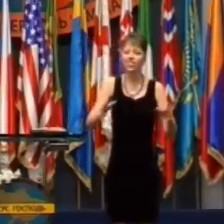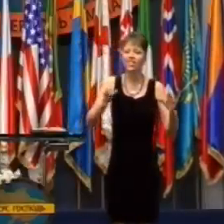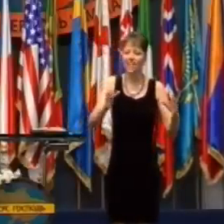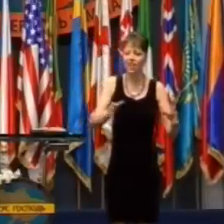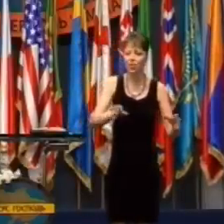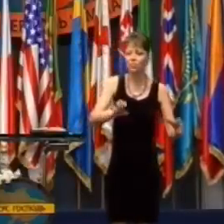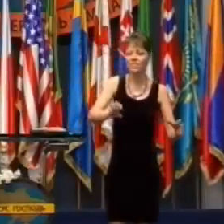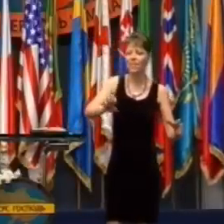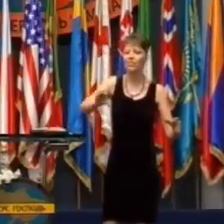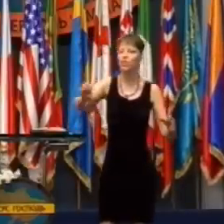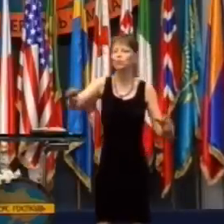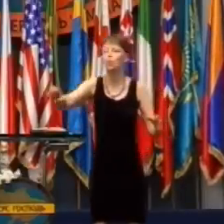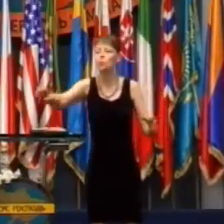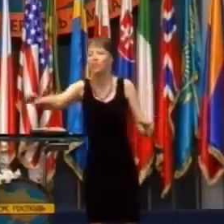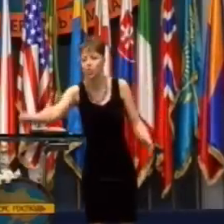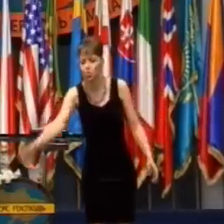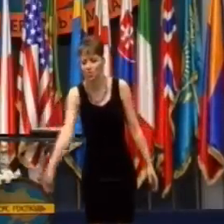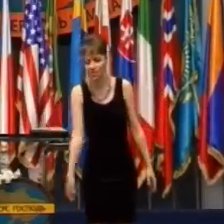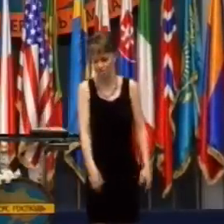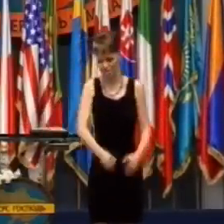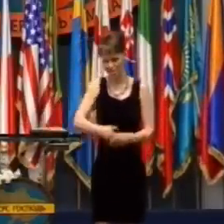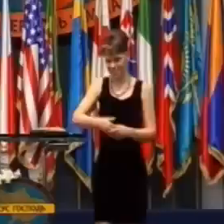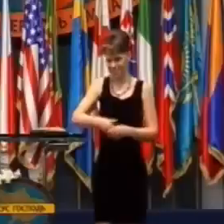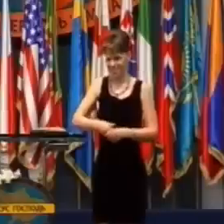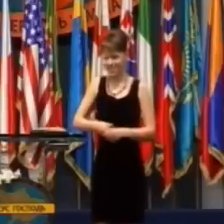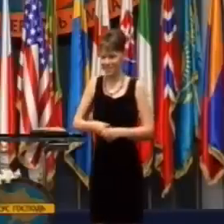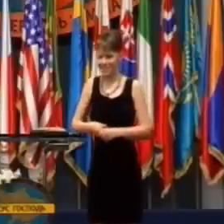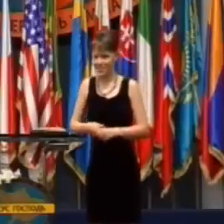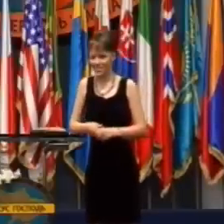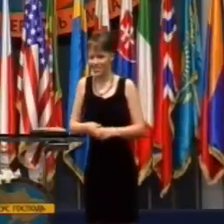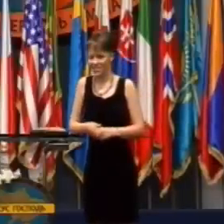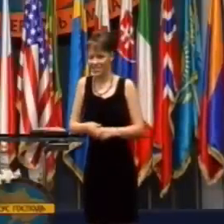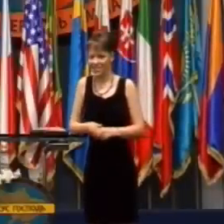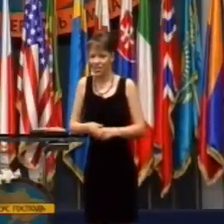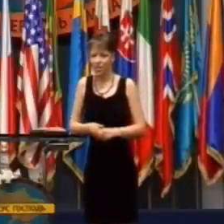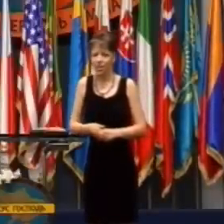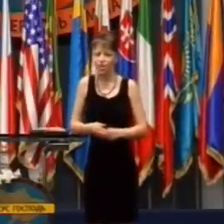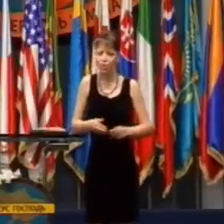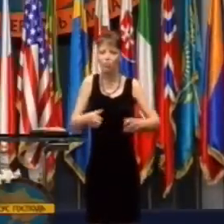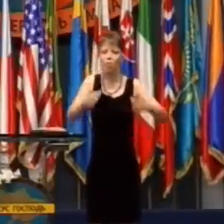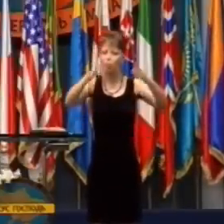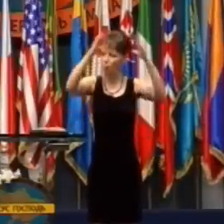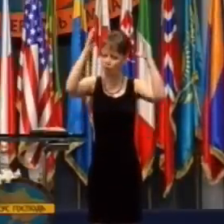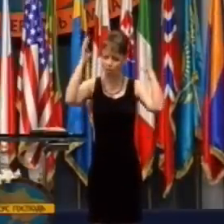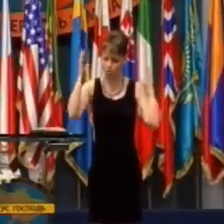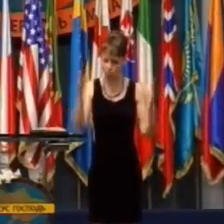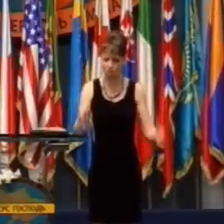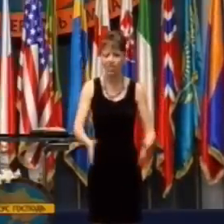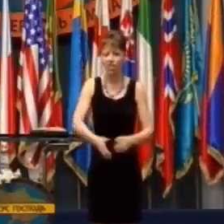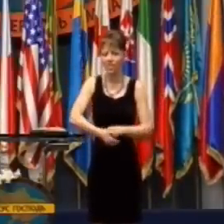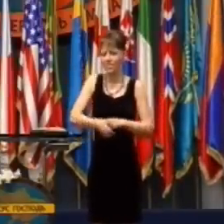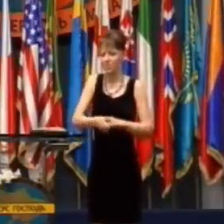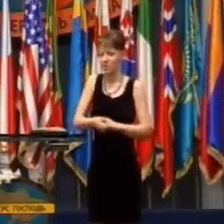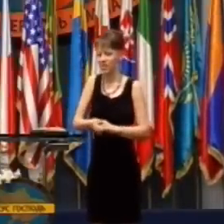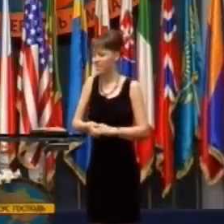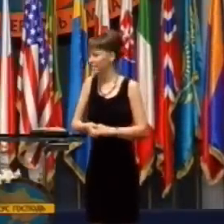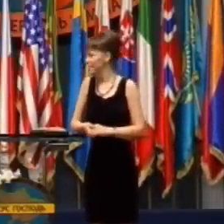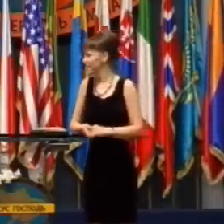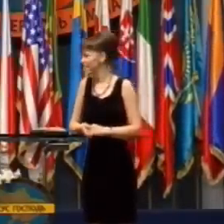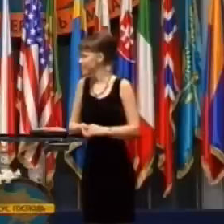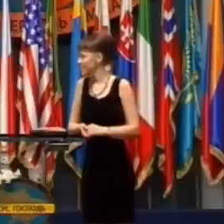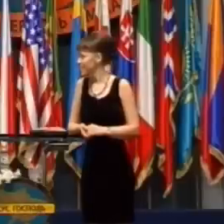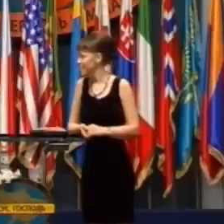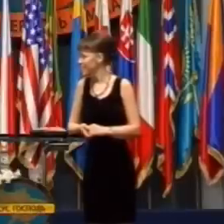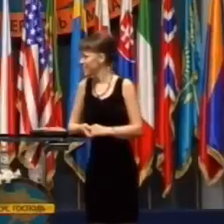Ako žiť tak, aby sa vás diabol nemohol dotknúť. Tak, aby ste boli úplne chránení Bohom.